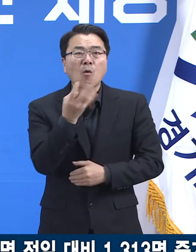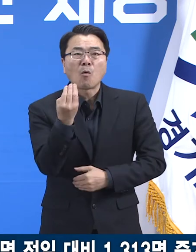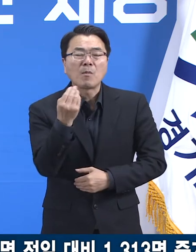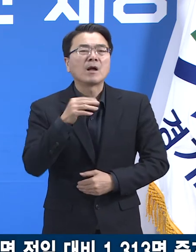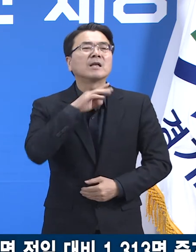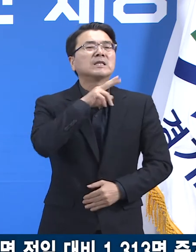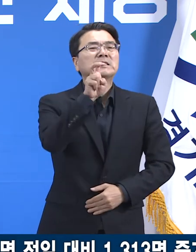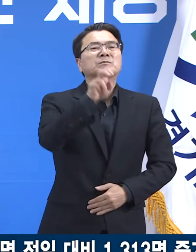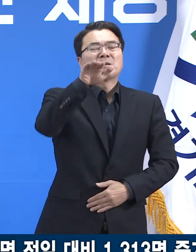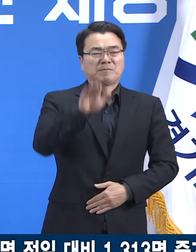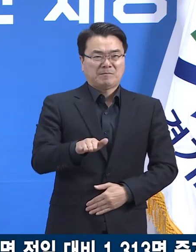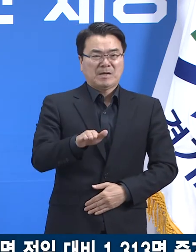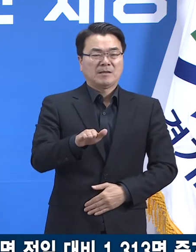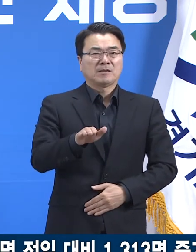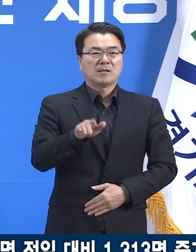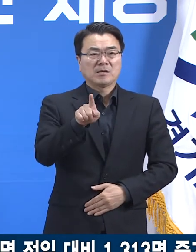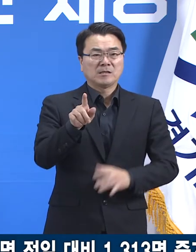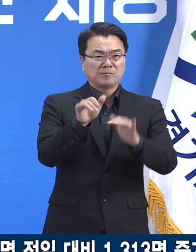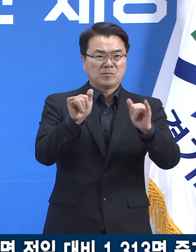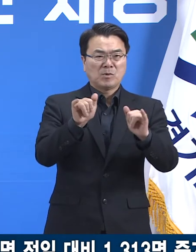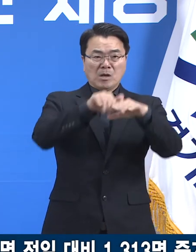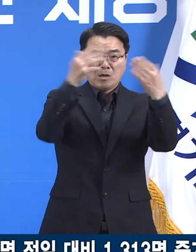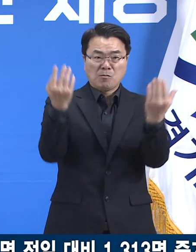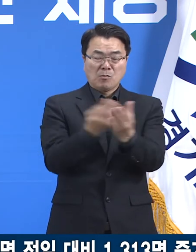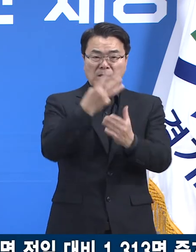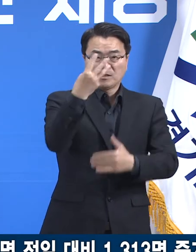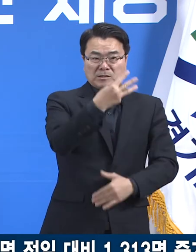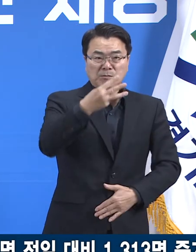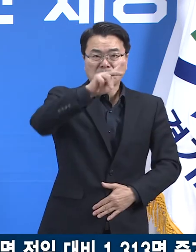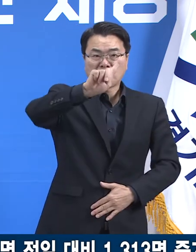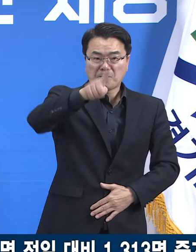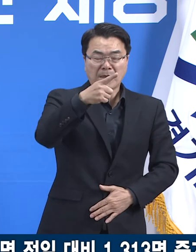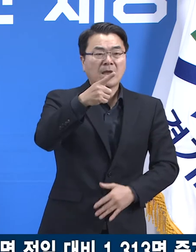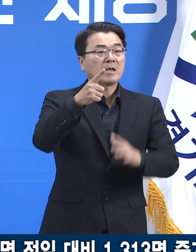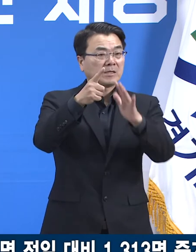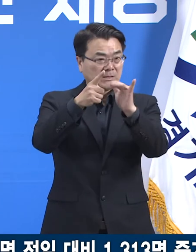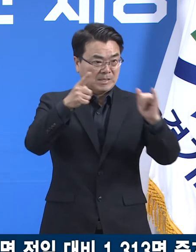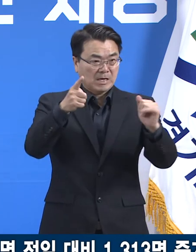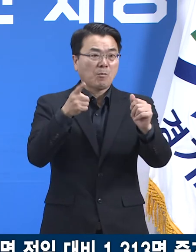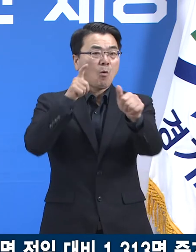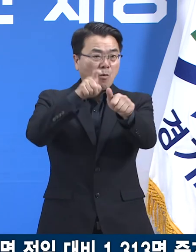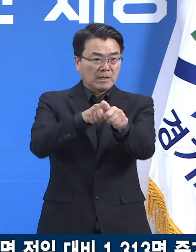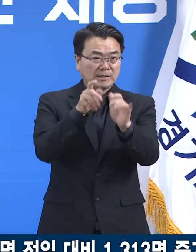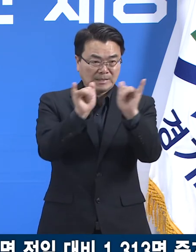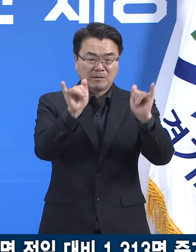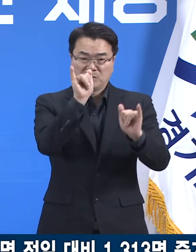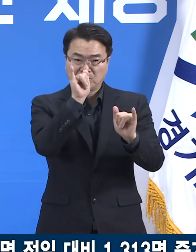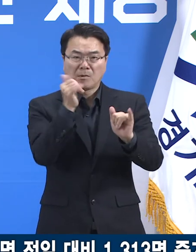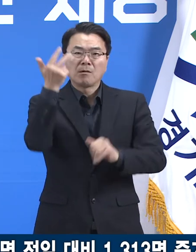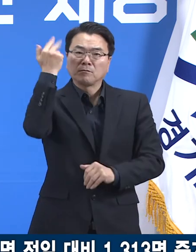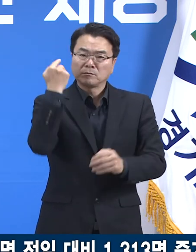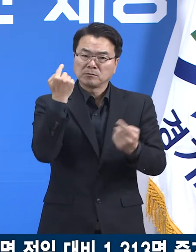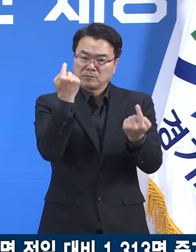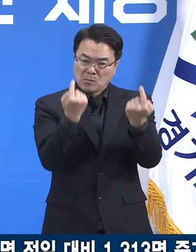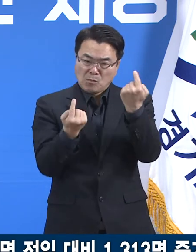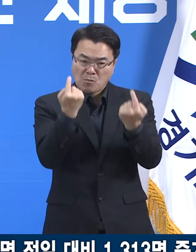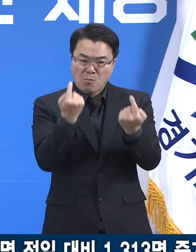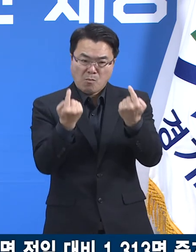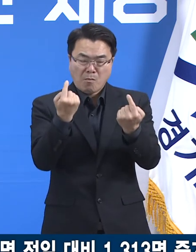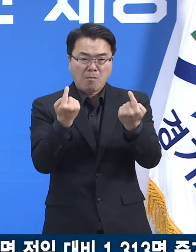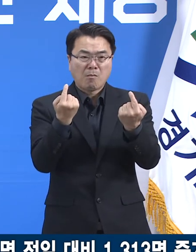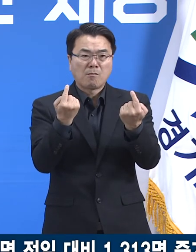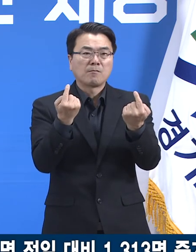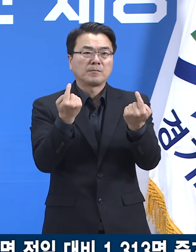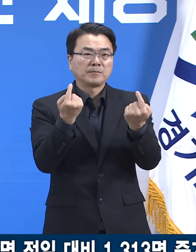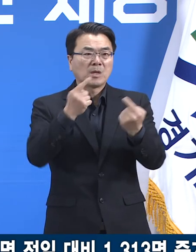20세 미만으로 총 3,100명의 확진자가 발생했습니다. 이는 전주에 2,971명